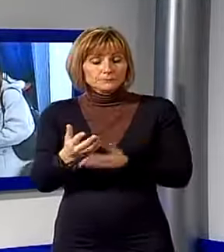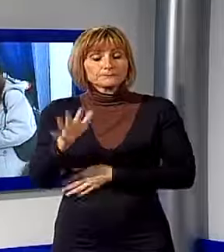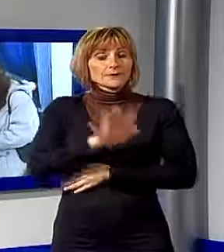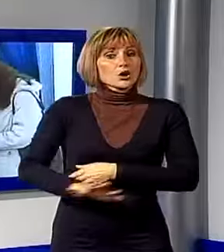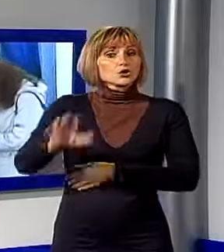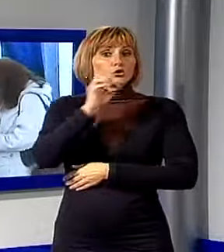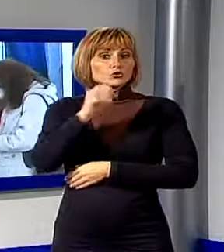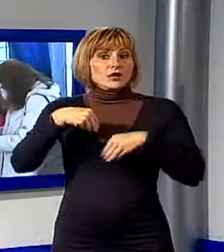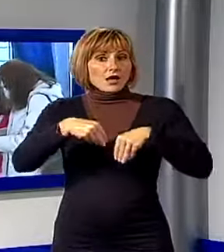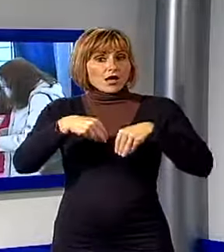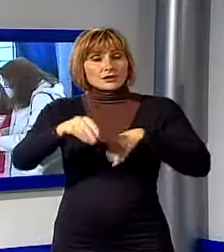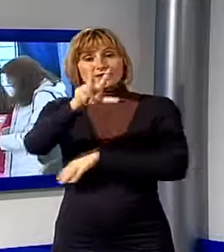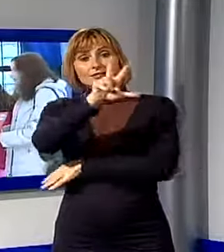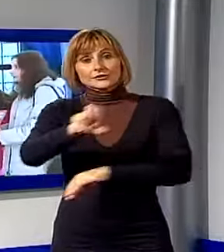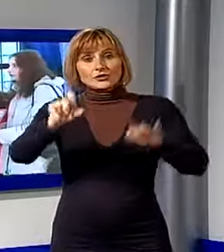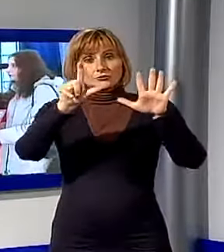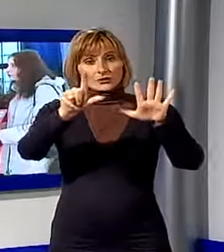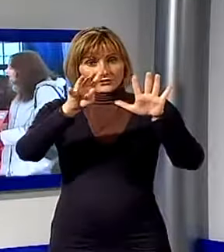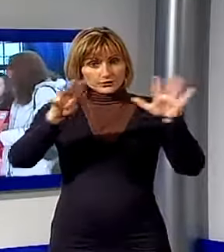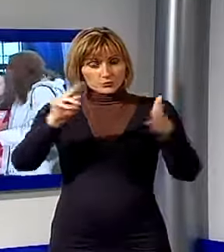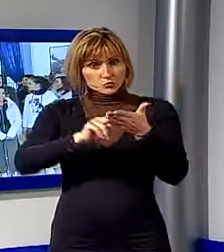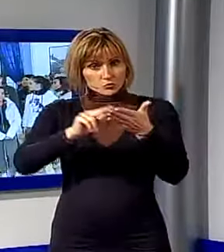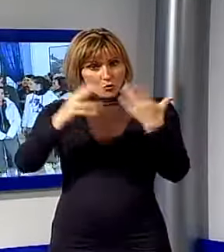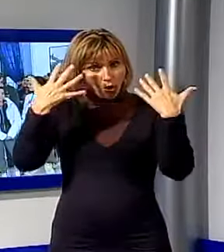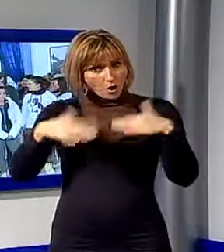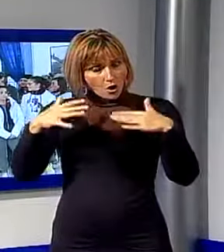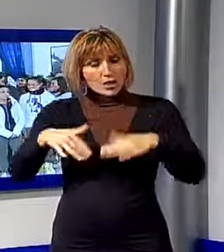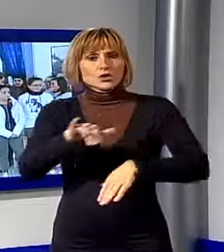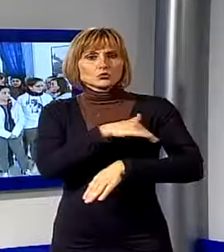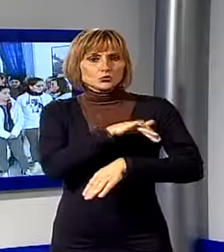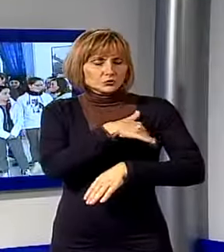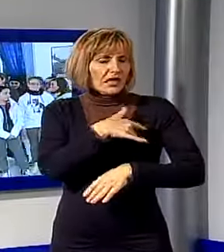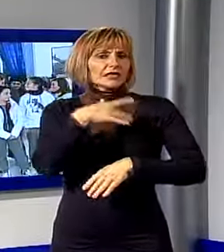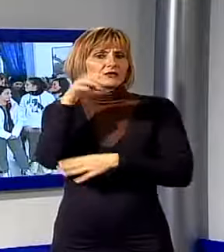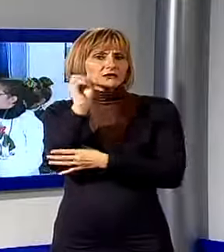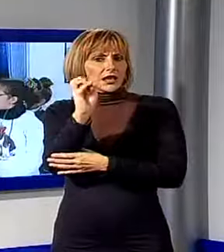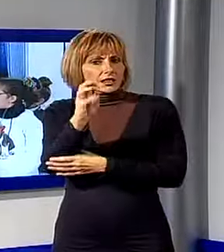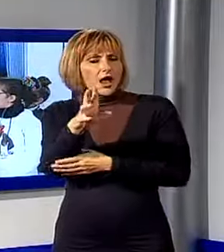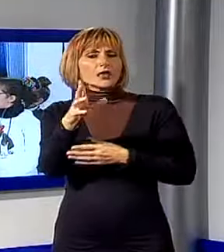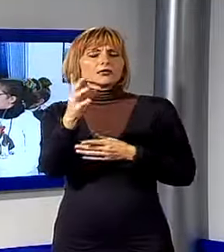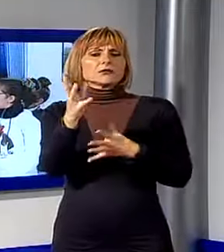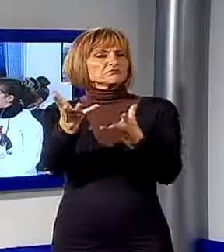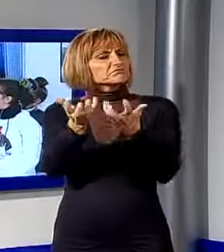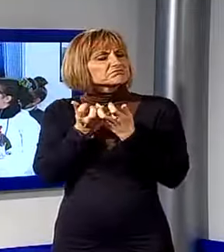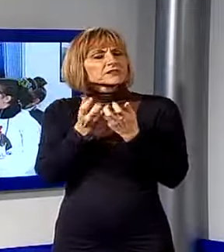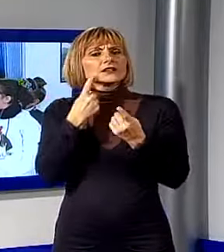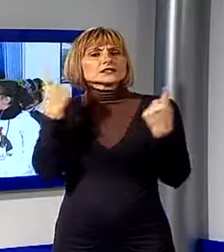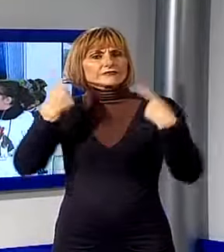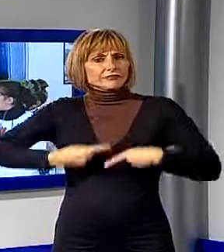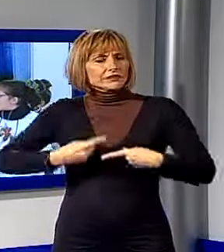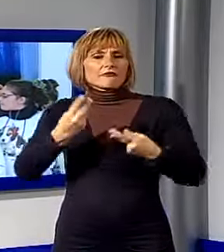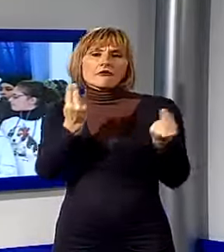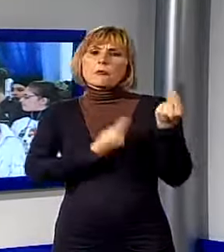379 scuole, tantissimi, migliaia di studenti, docenti coinvolti. I ragazzi si sono sfidati presentando